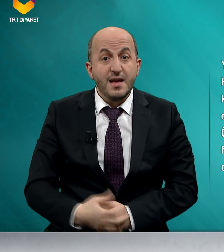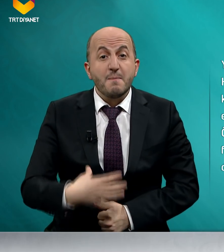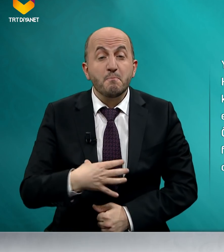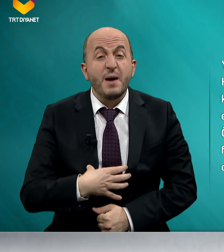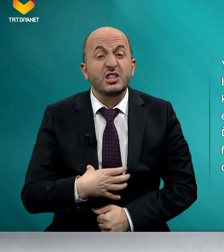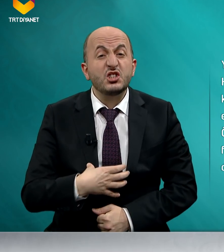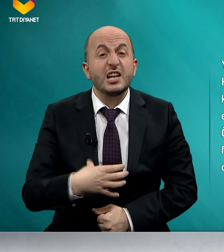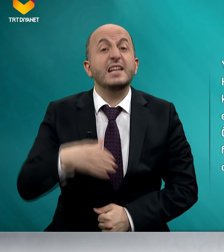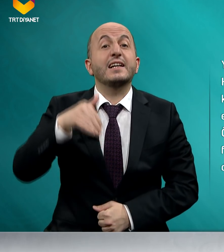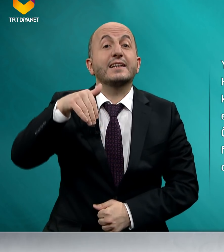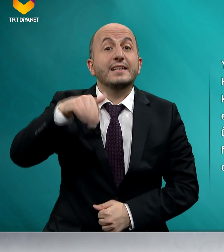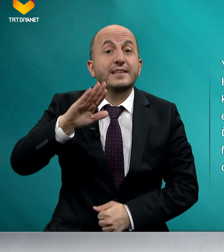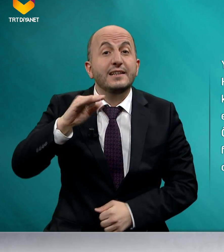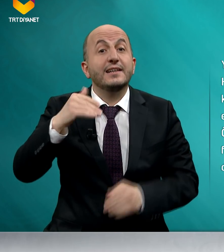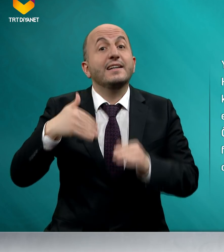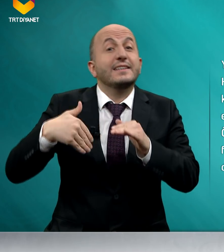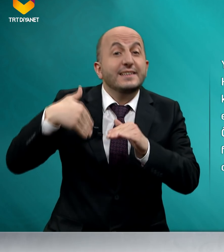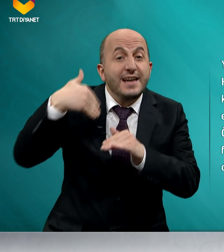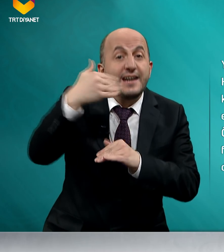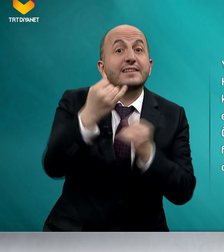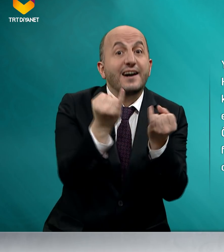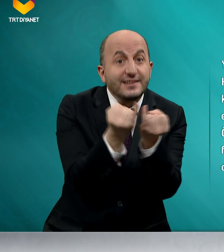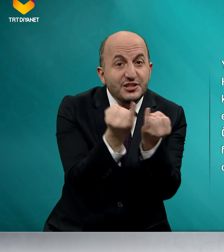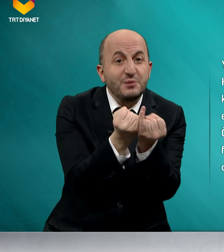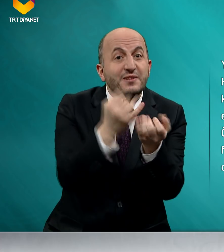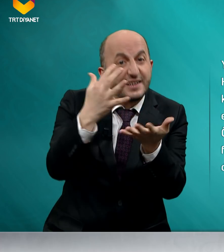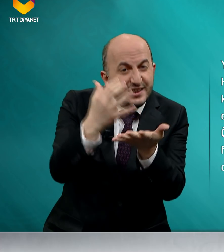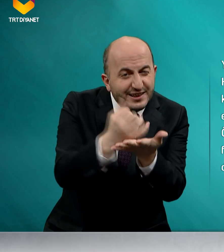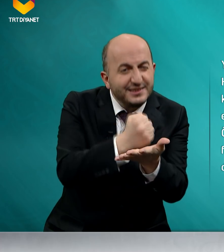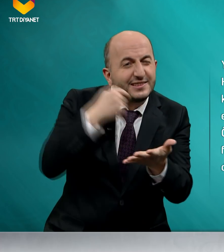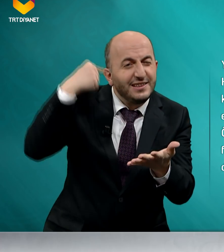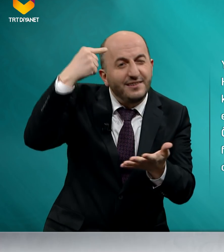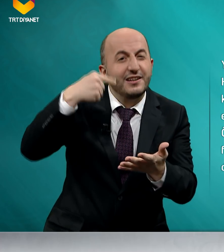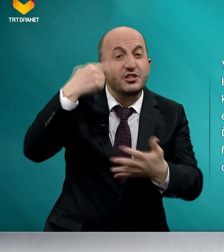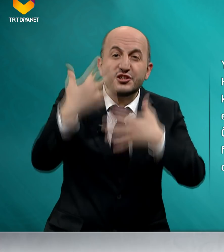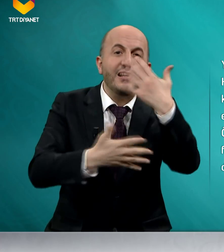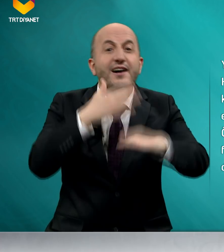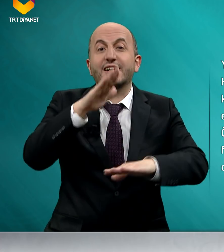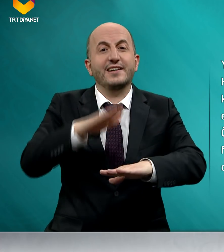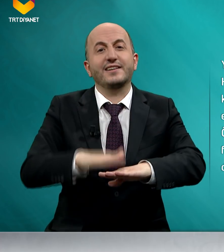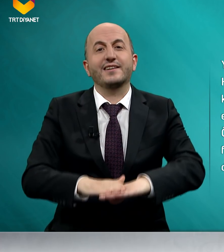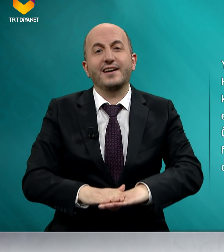Bencillikle değil diğer kardeşim de kazansın anlayışıyla hareket eder.